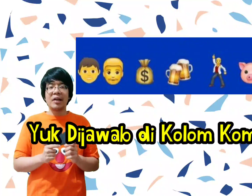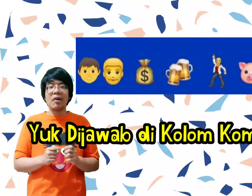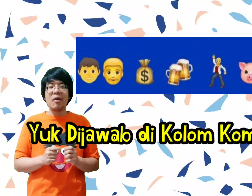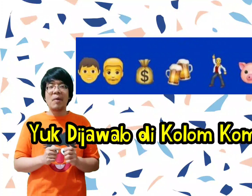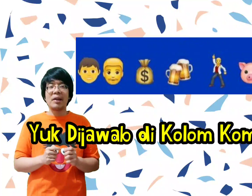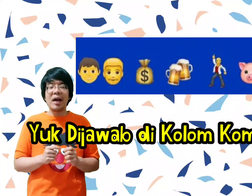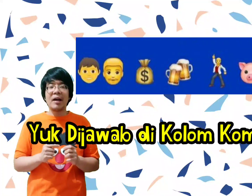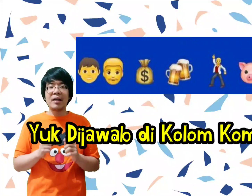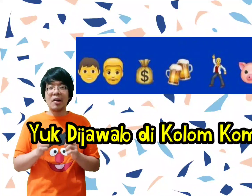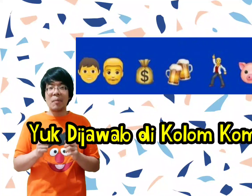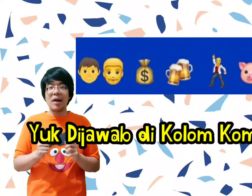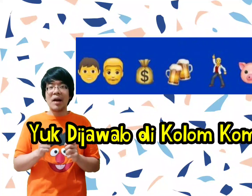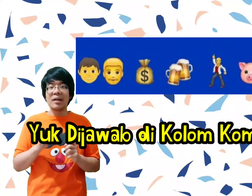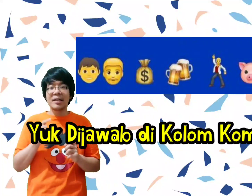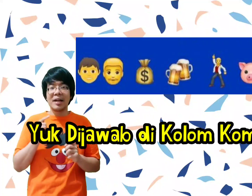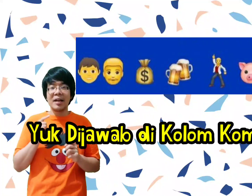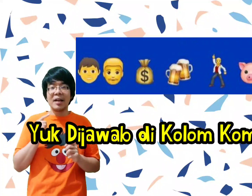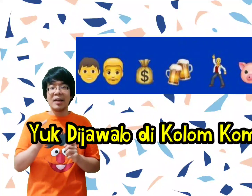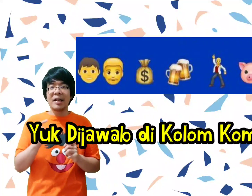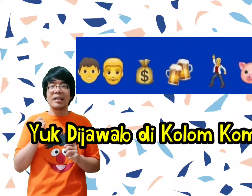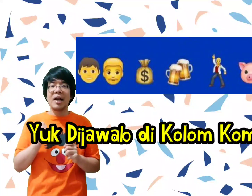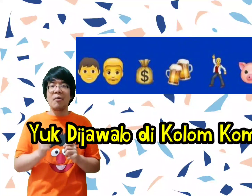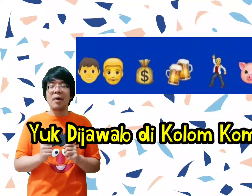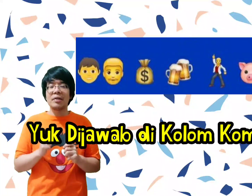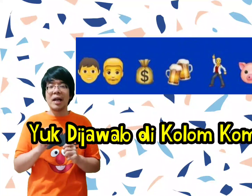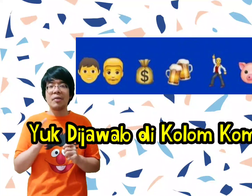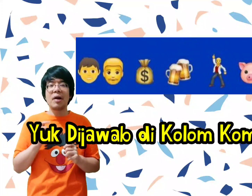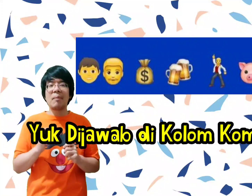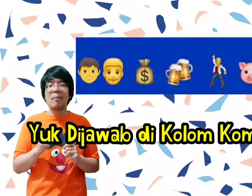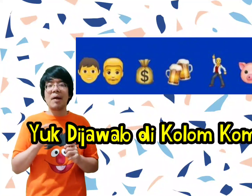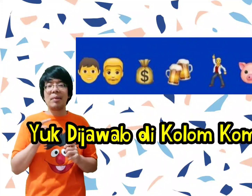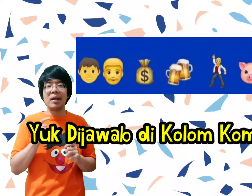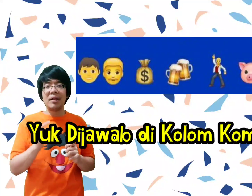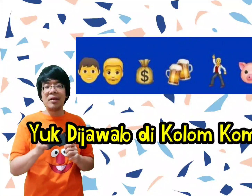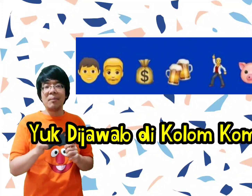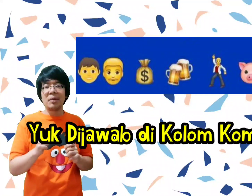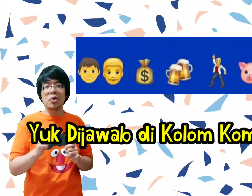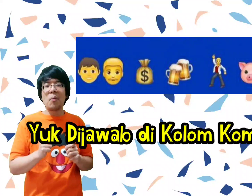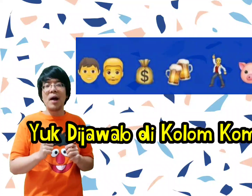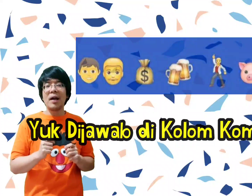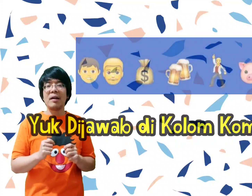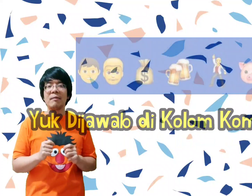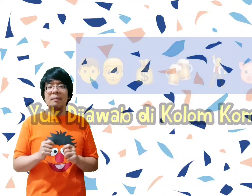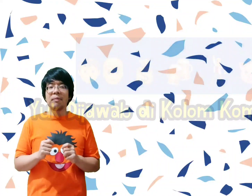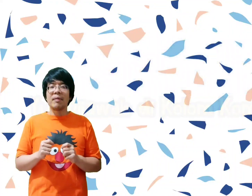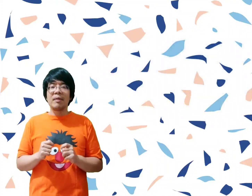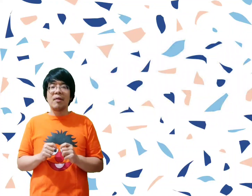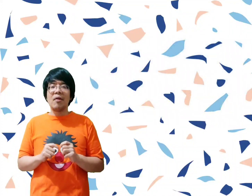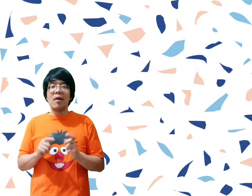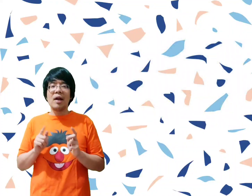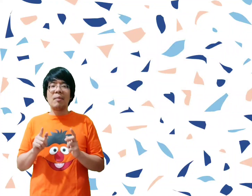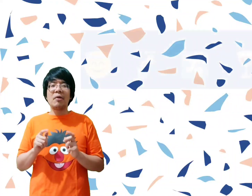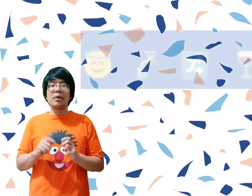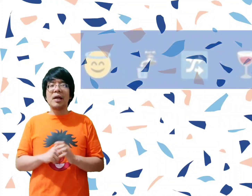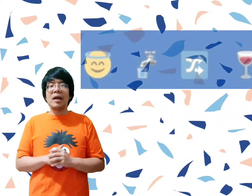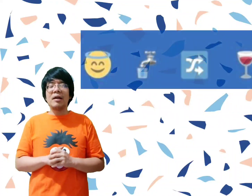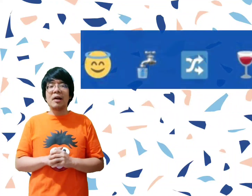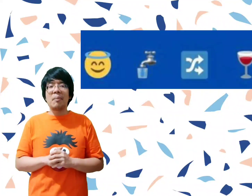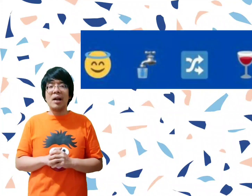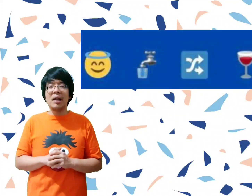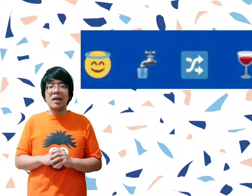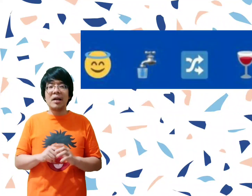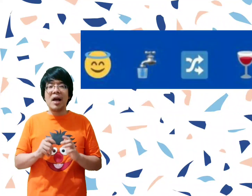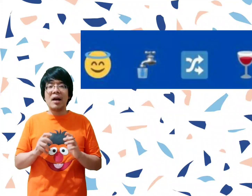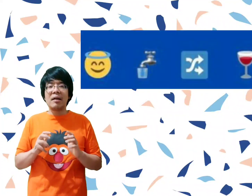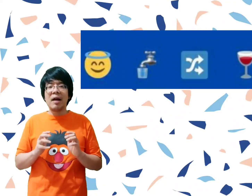Oke, jadi ketik di kolom komentar. Nanti kalau benar, sekali lagi nanti dikasih tahu. Kalau salah juga nggak apa-apa. Yang penting mencoba ya. Oke, yang berikutnya.